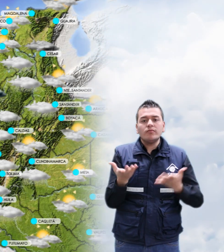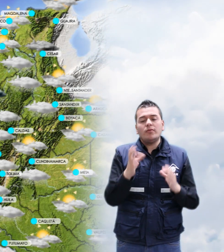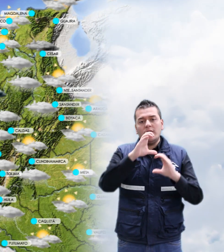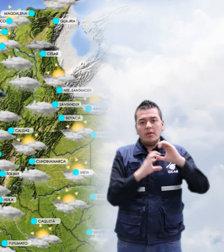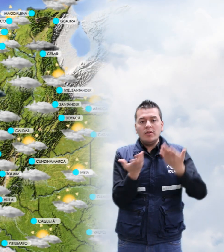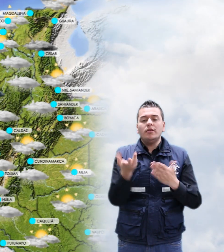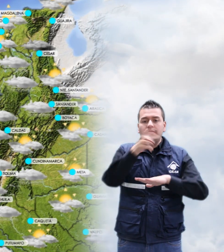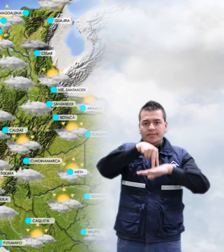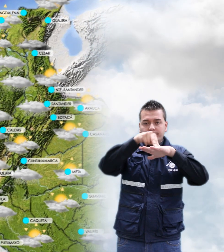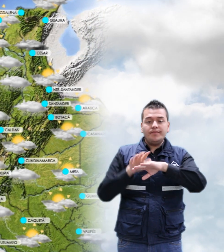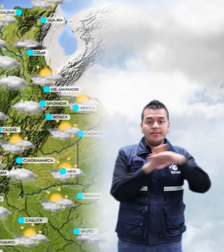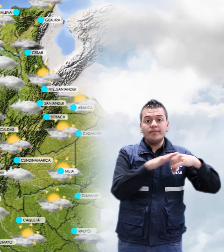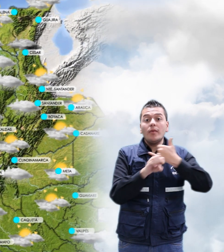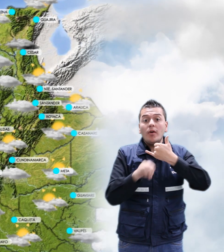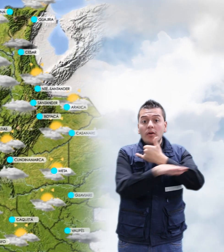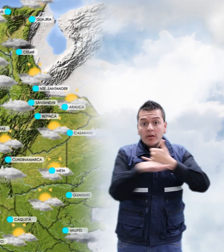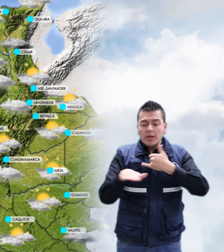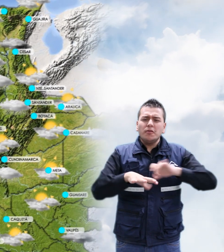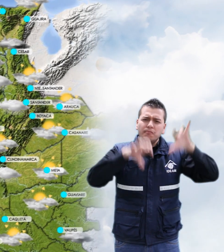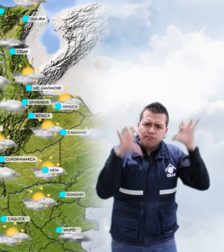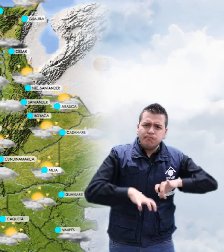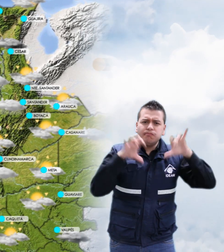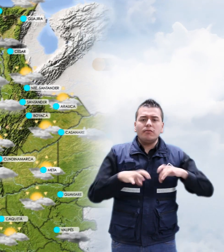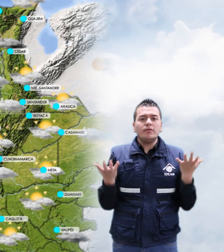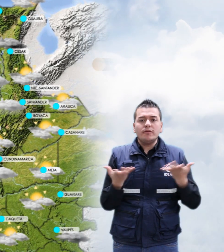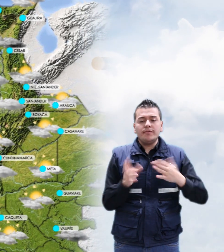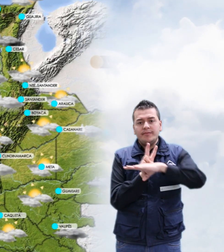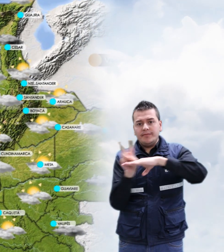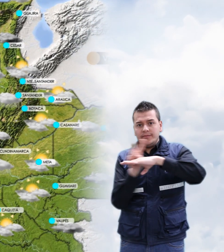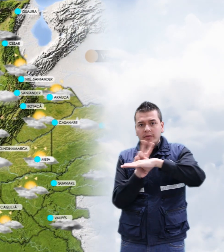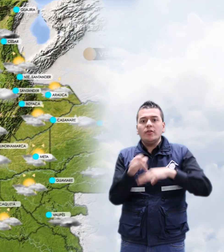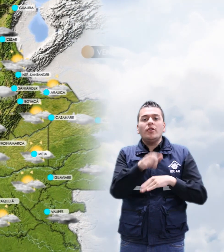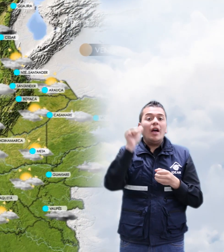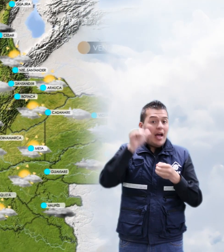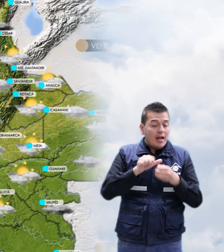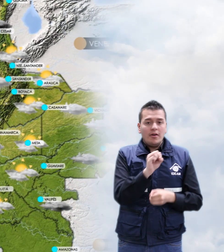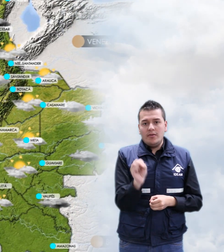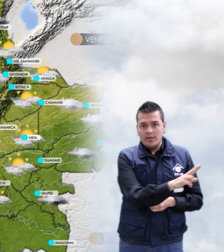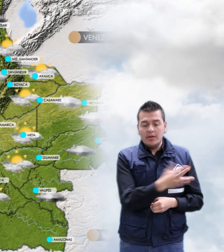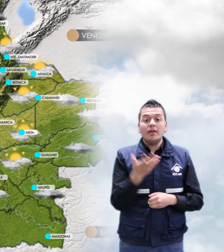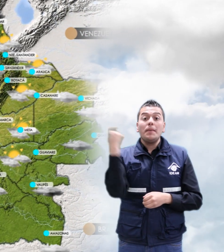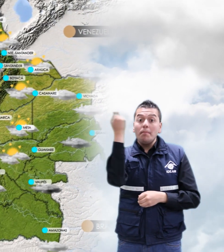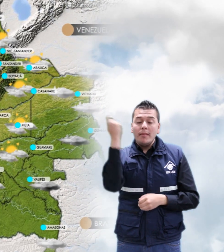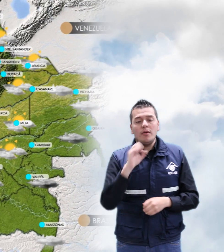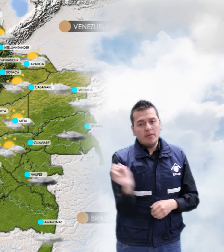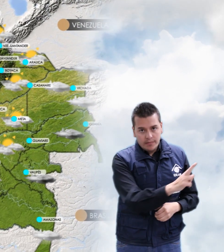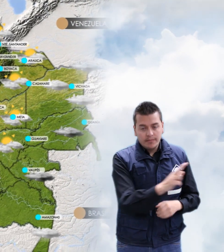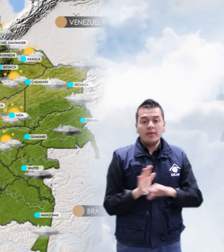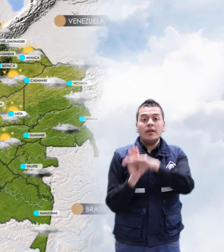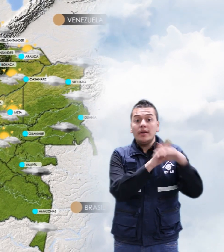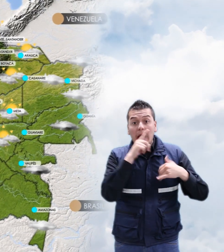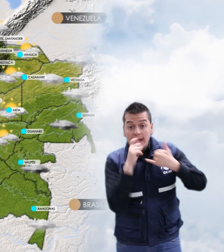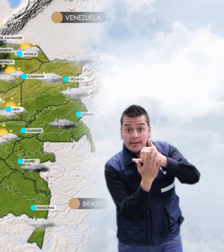y Nariño. En la orinoquía lluvias en sectores de Bichada, oriente de Arauca y de Meta. Para la Amazonía